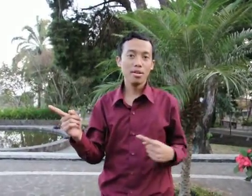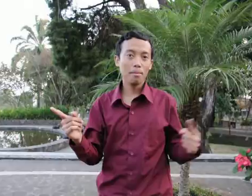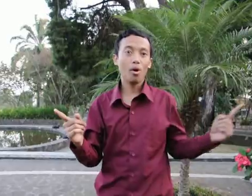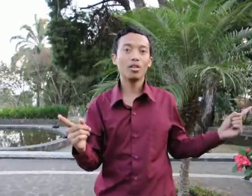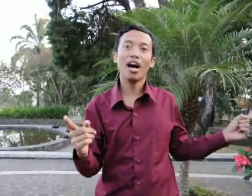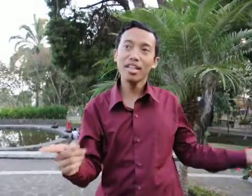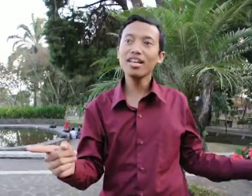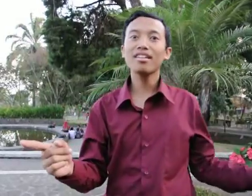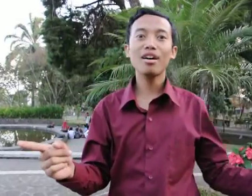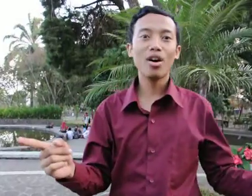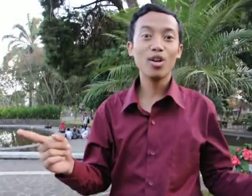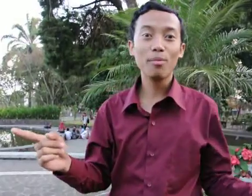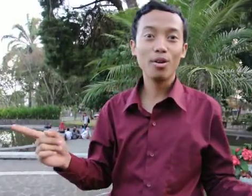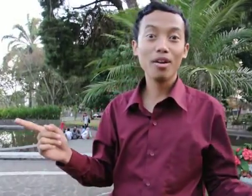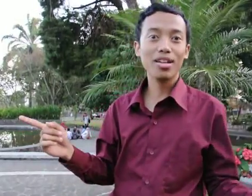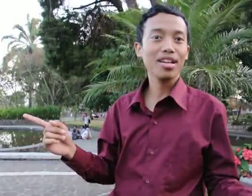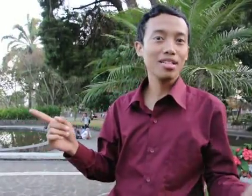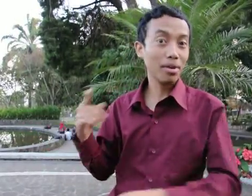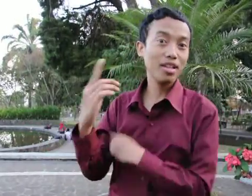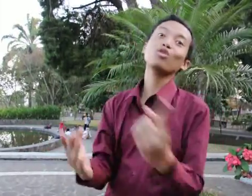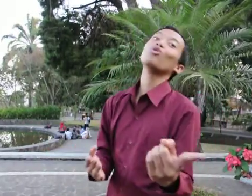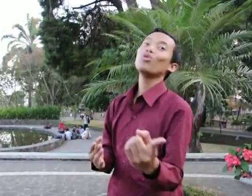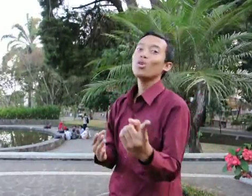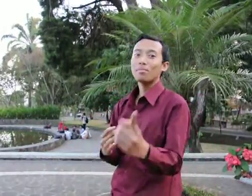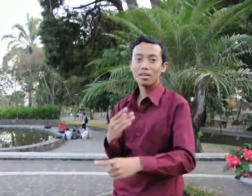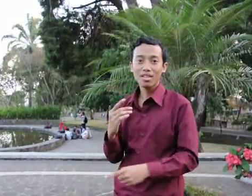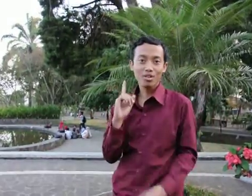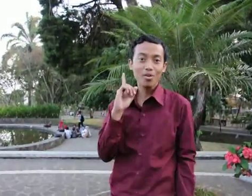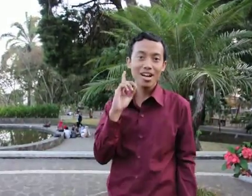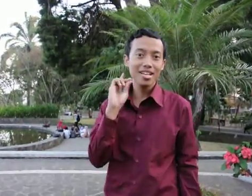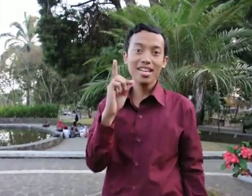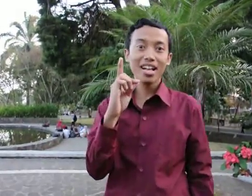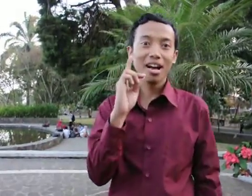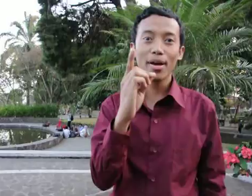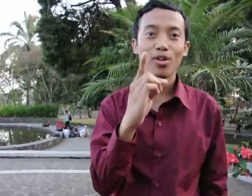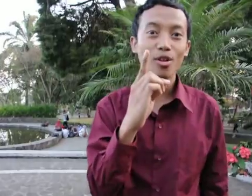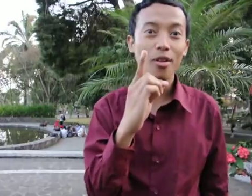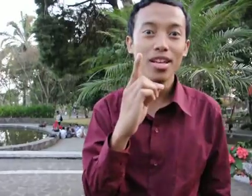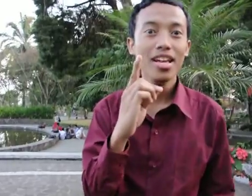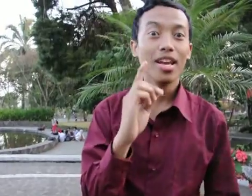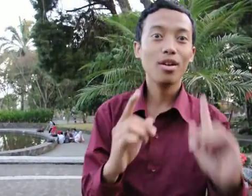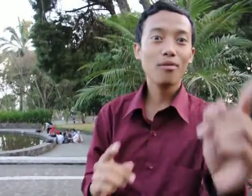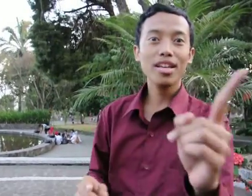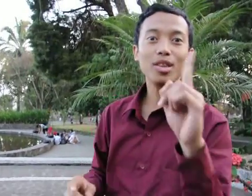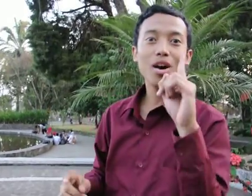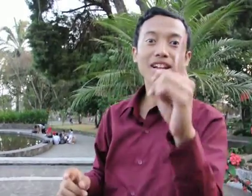banyak pohon. Nah, ini adalah ruang lingkup geografi. Seperti itu, teman-teman harus tahu ya. Jadi ingat, apa itu geografi? Geografi itu adalah